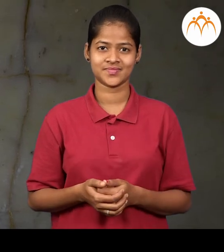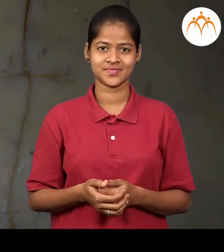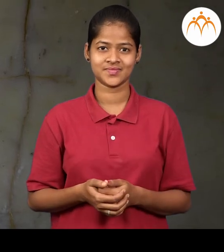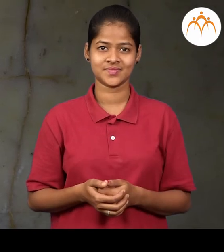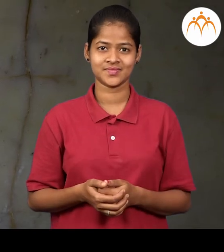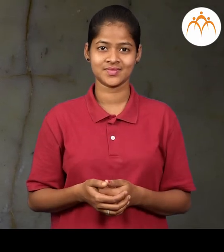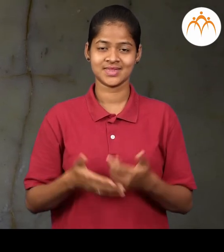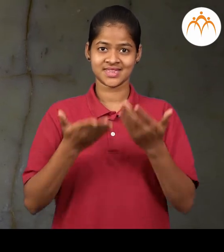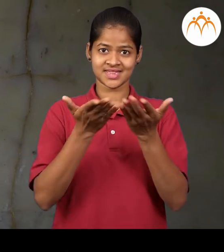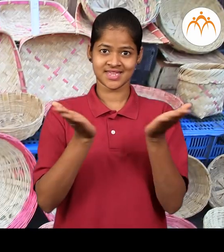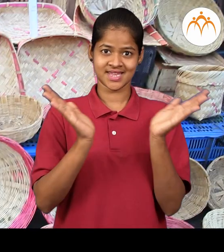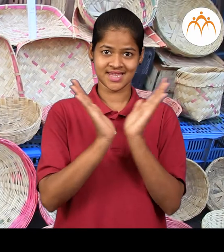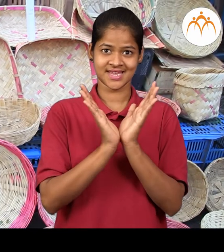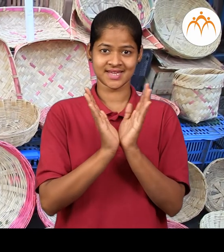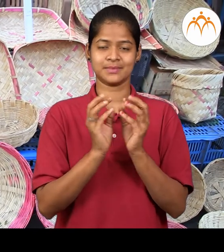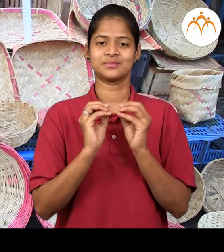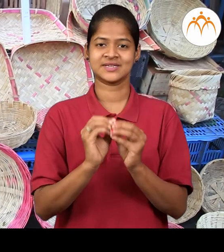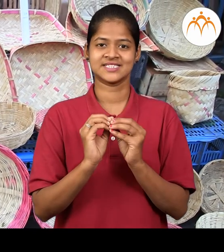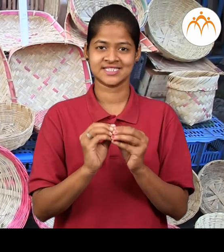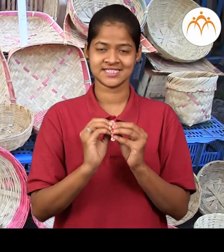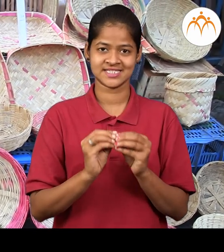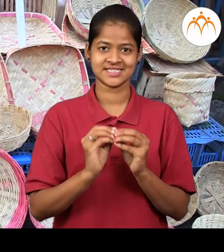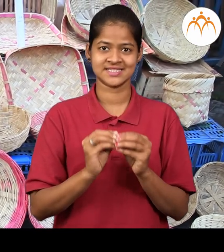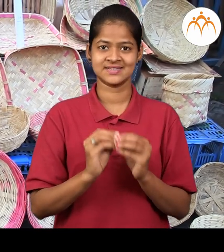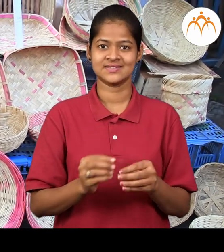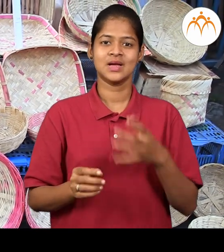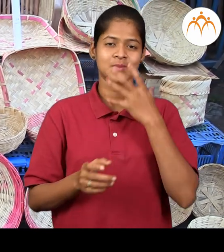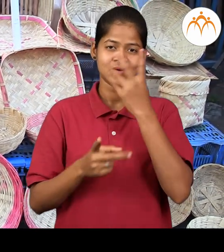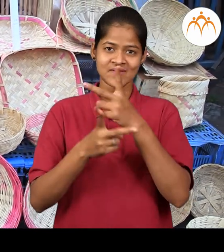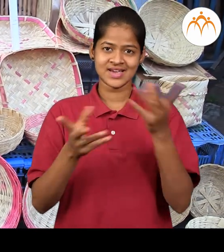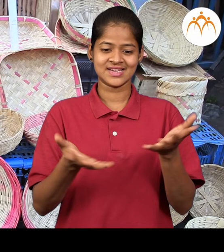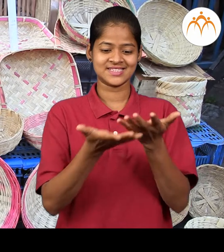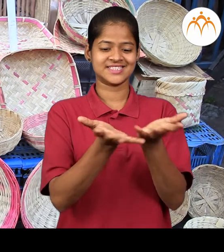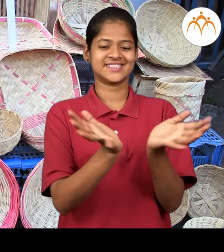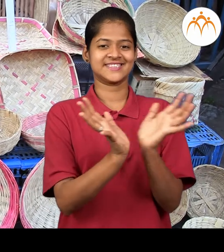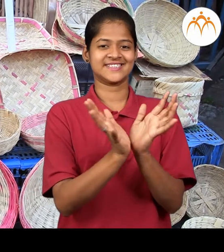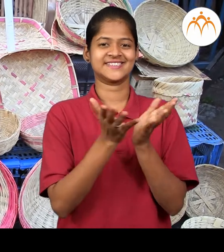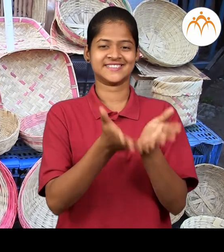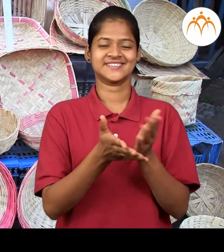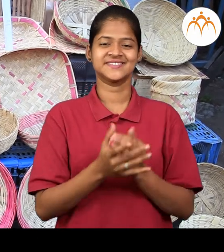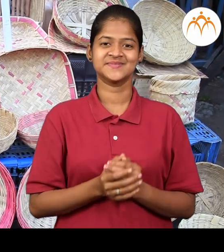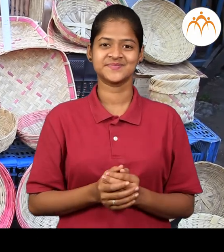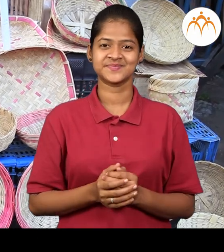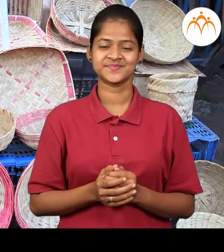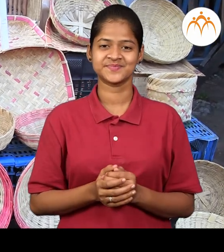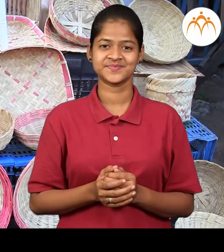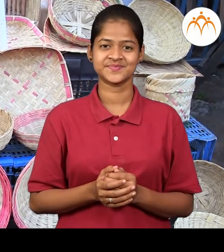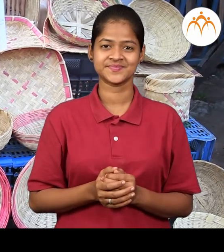टोपली भाजा फडे या साथीची